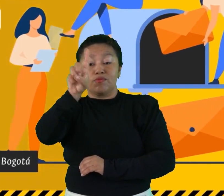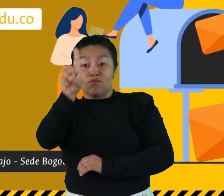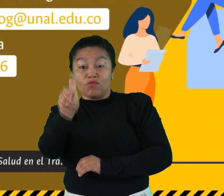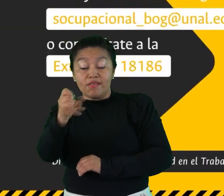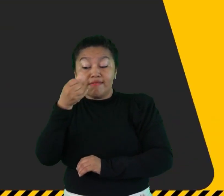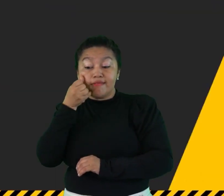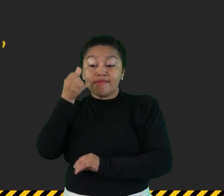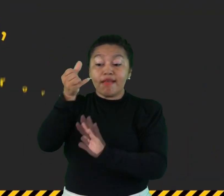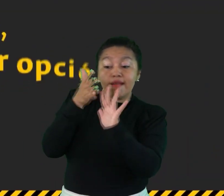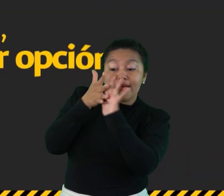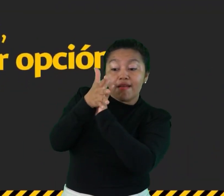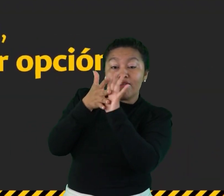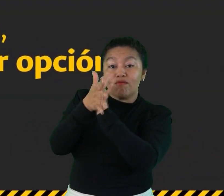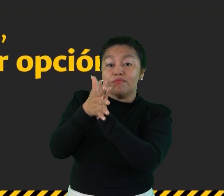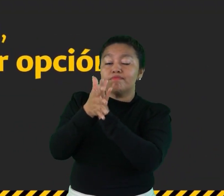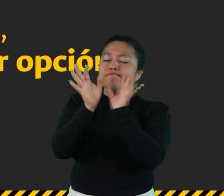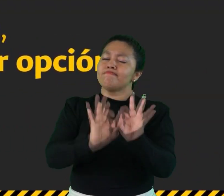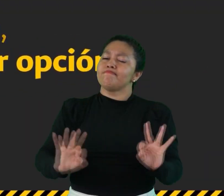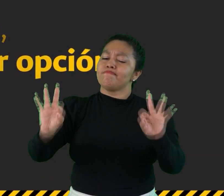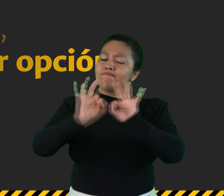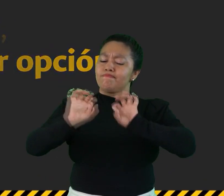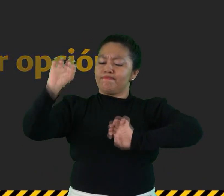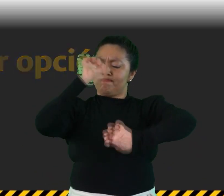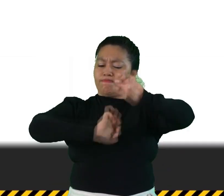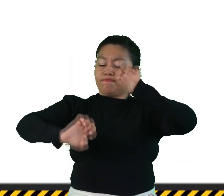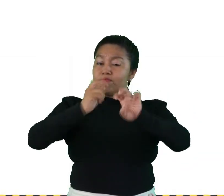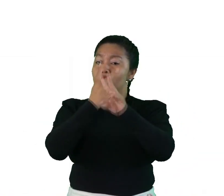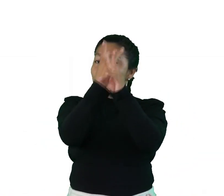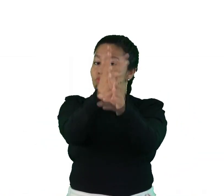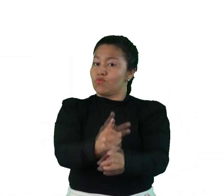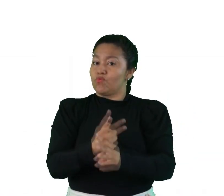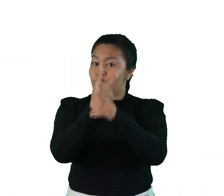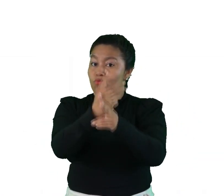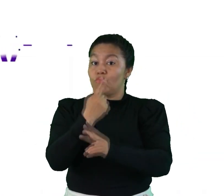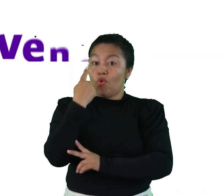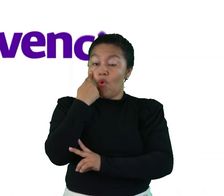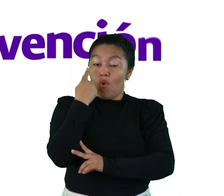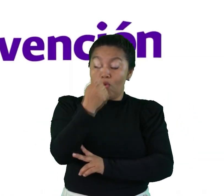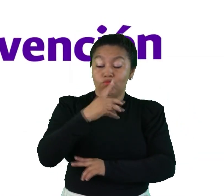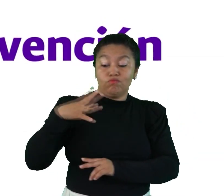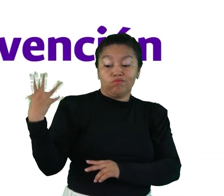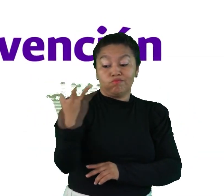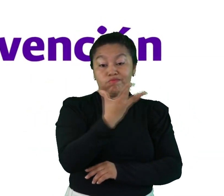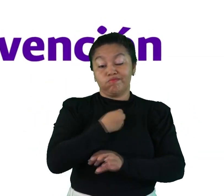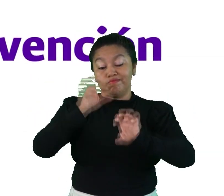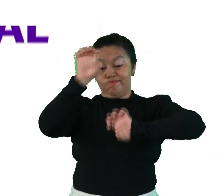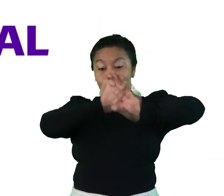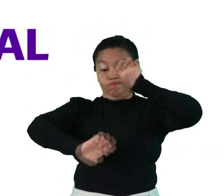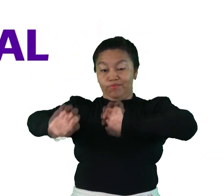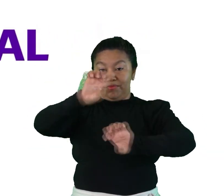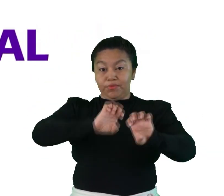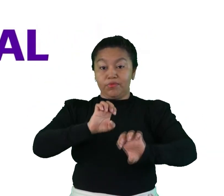La prevención, nuestra mejor opción Somos prevención Somos UNAL